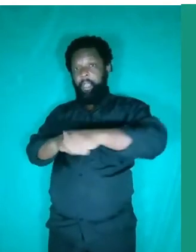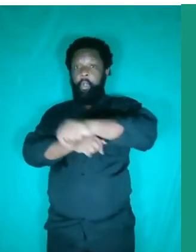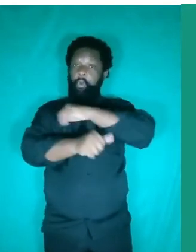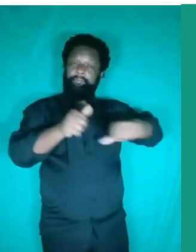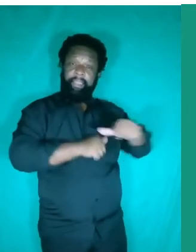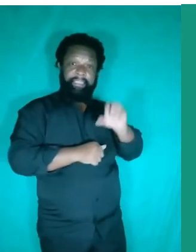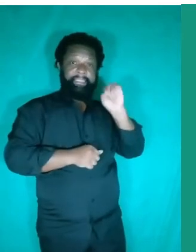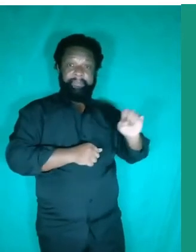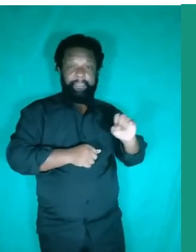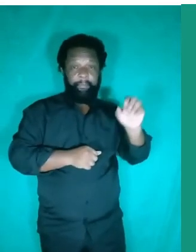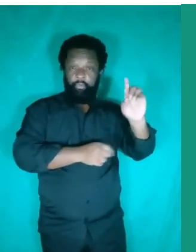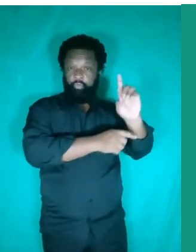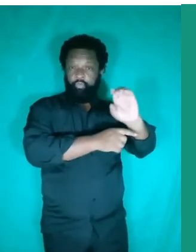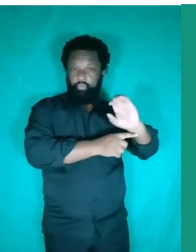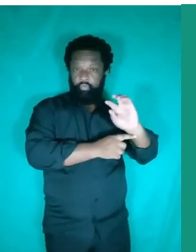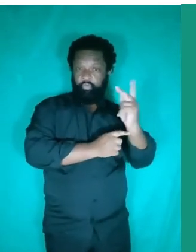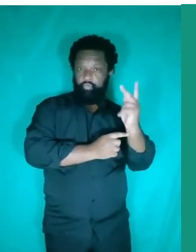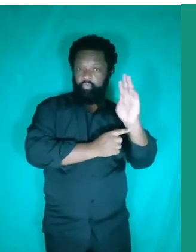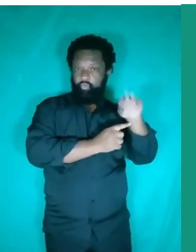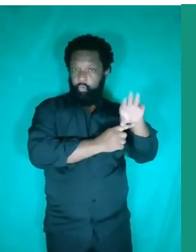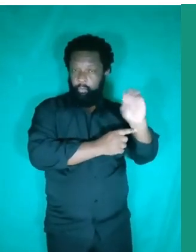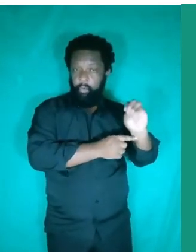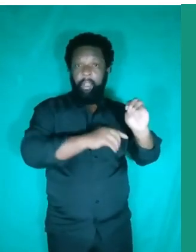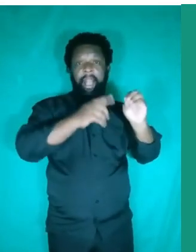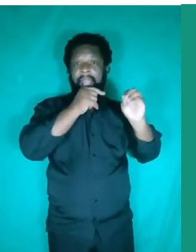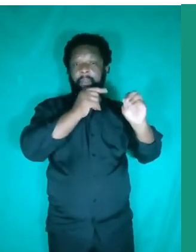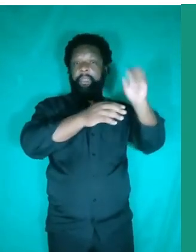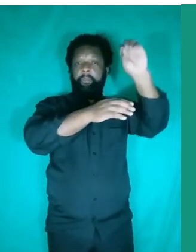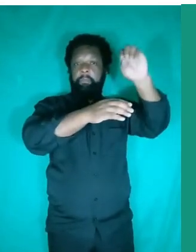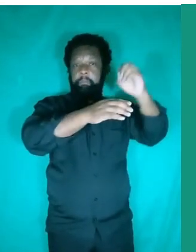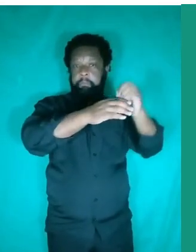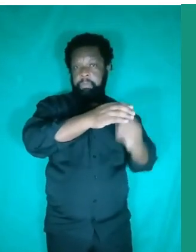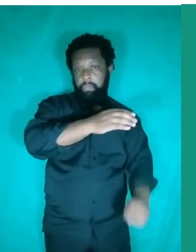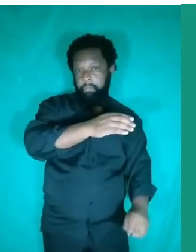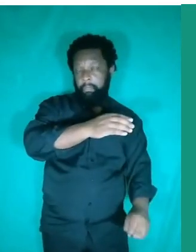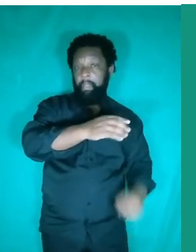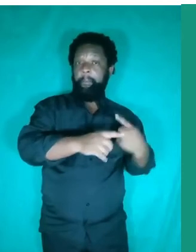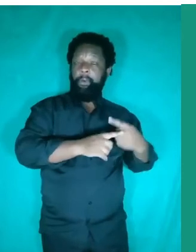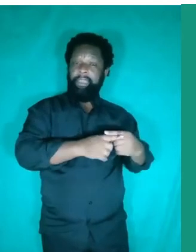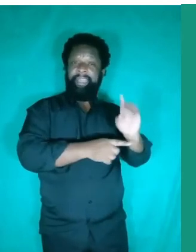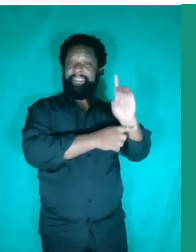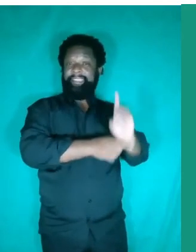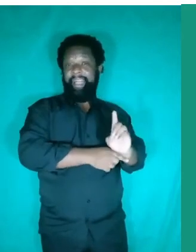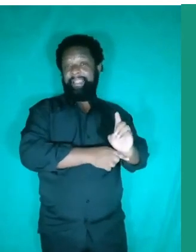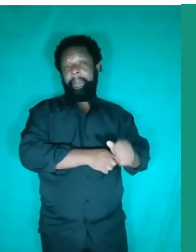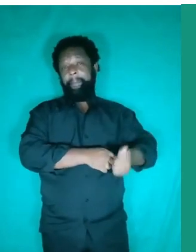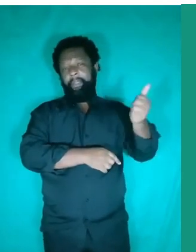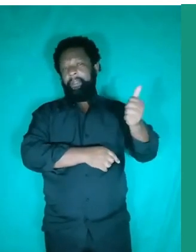em geral, se você mergulhar o chumbo, o chumbo, ele tende a afundar, porque a densidade é bem maior do que a da água. Mais na frente, nós